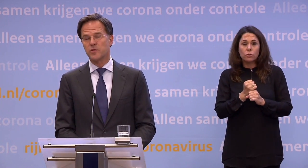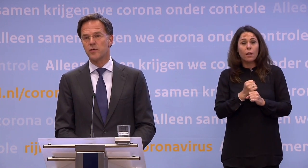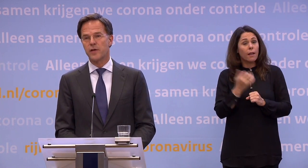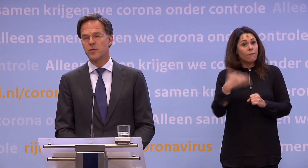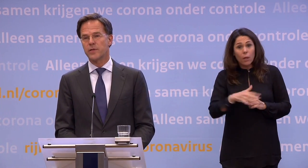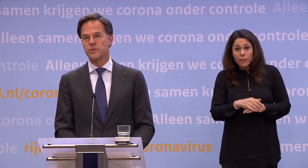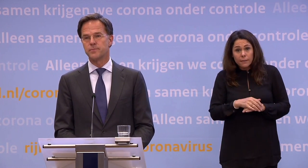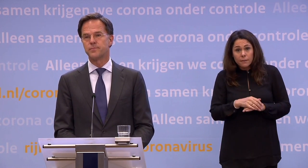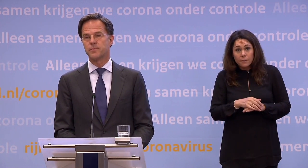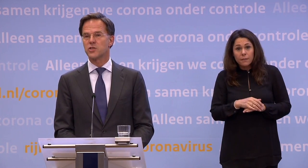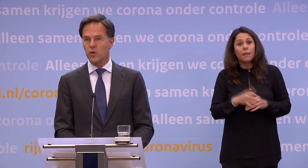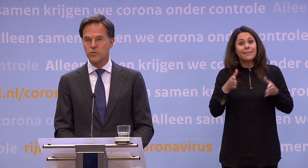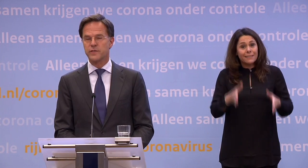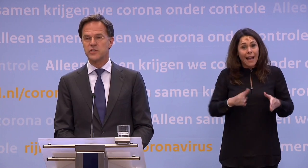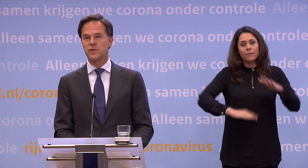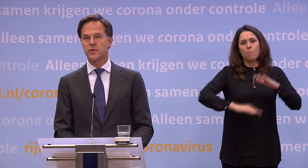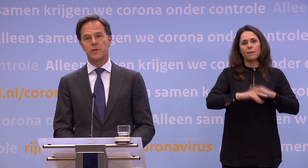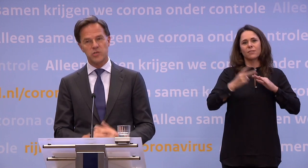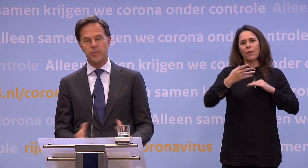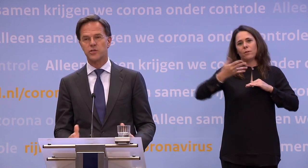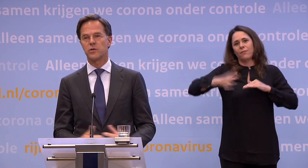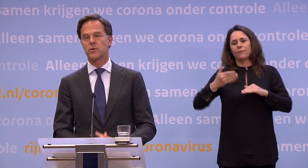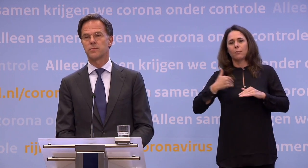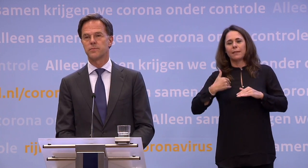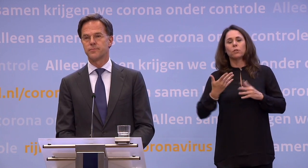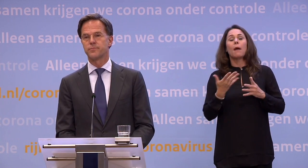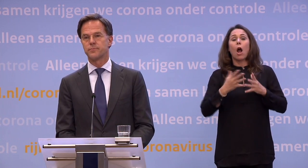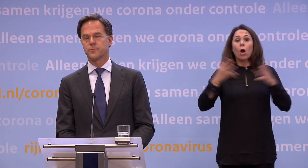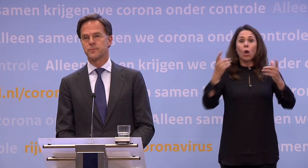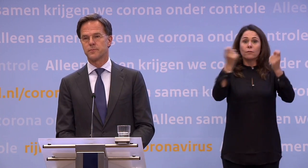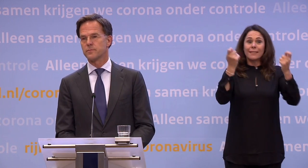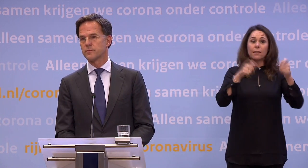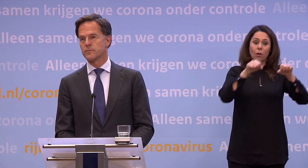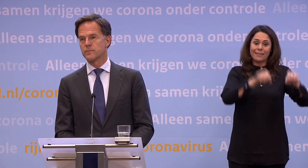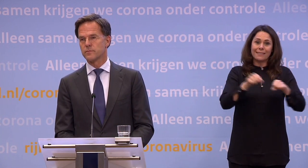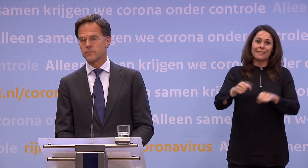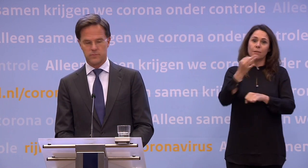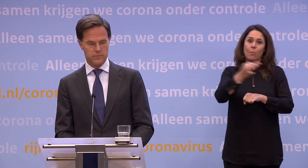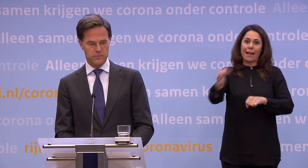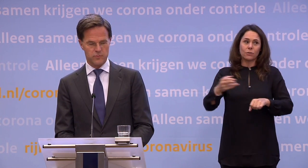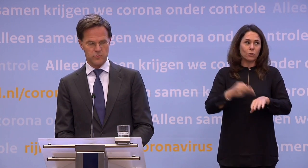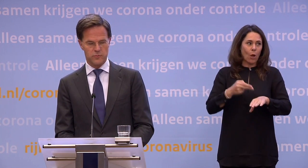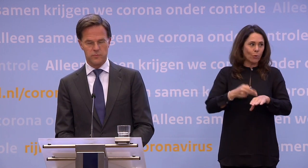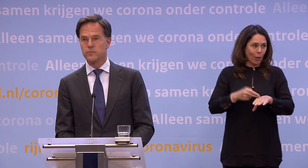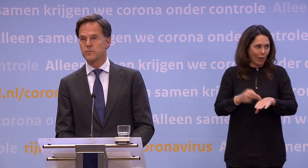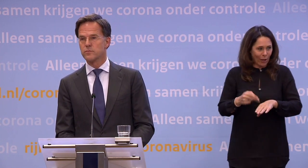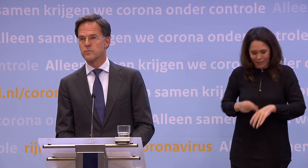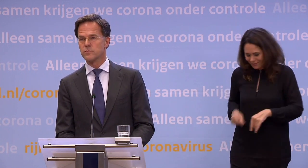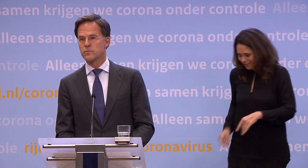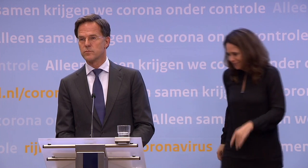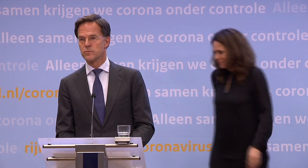dan zijn er maximaal 250 mensen. Maar als je een groter festival wilt, dan heb zitplaatsen nodig. We gaan hier midden tweede rij.